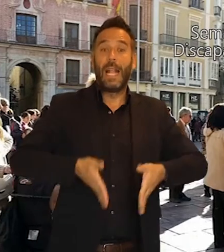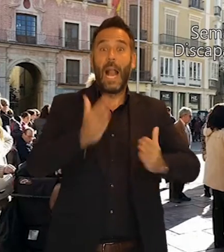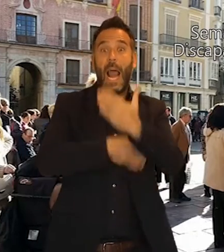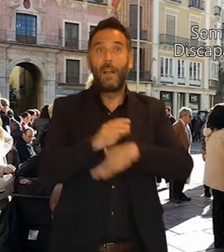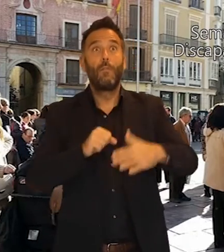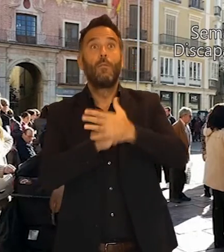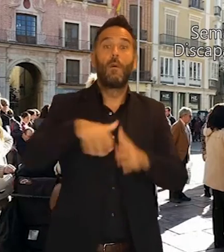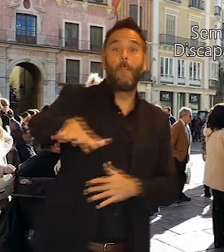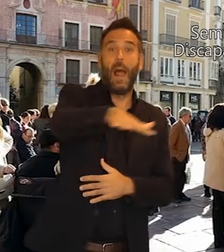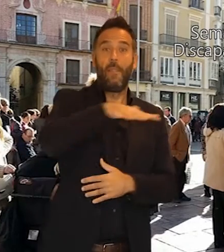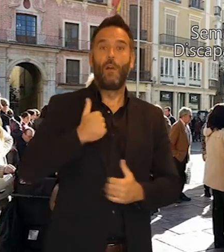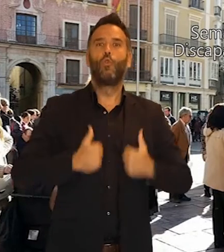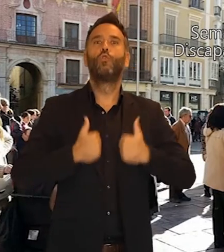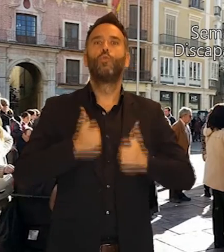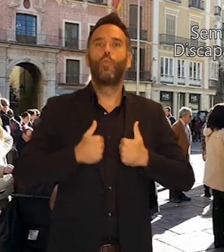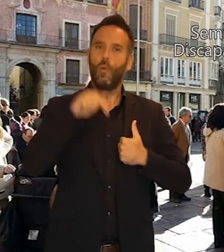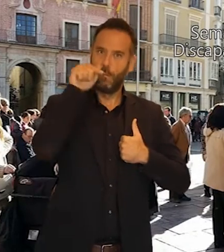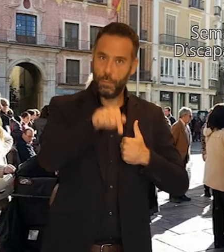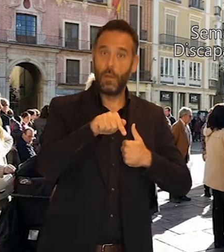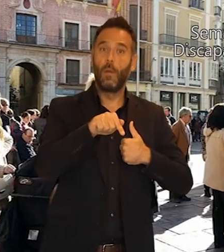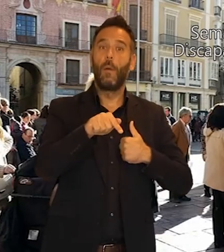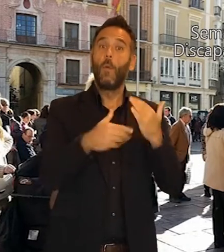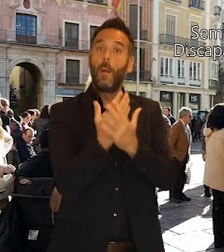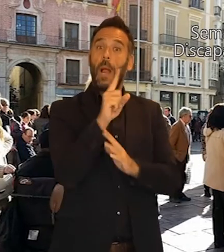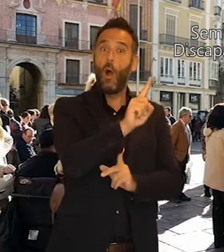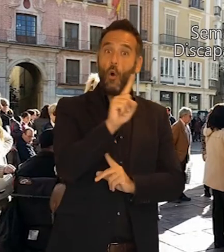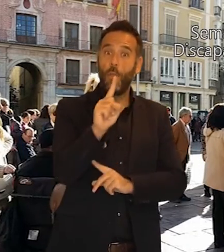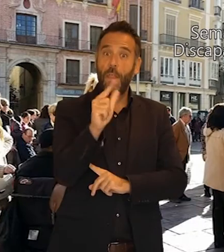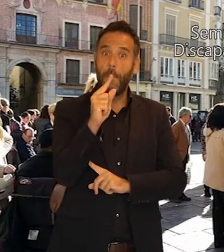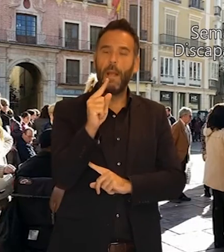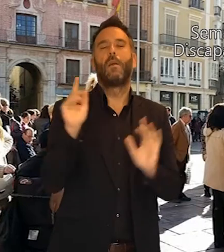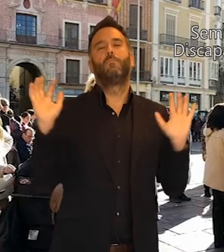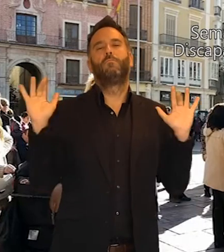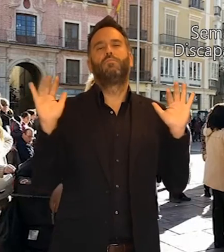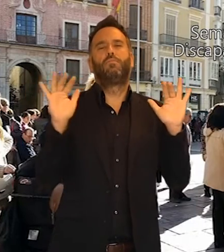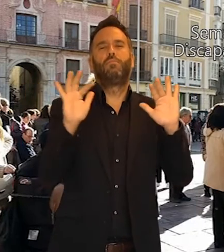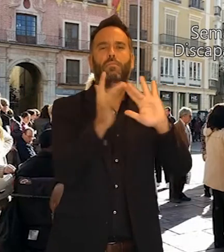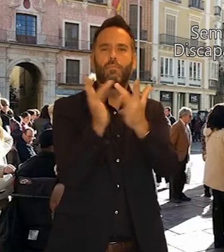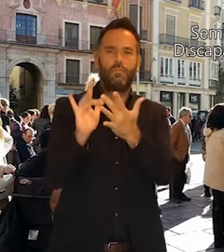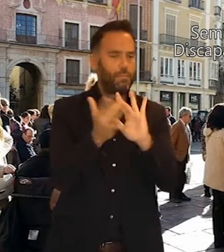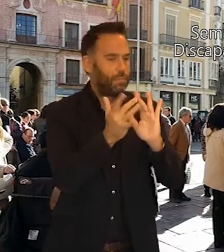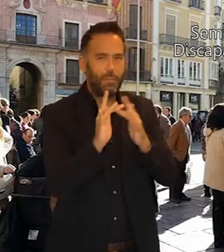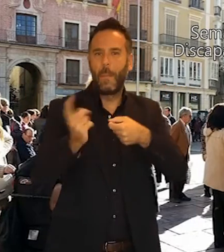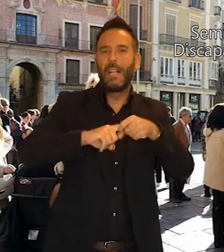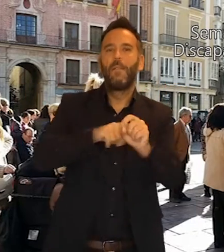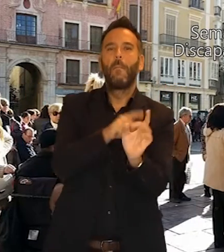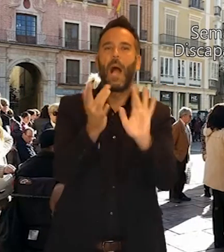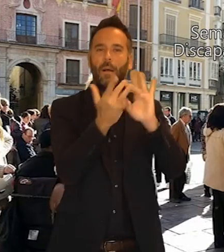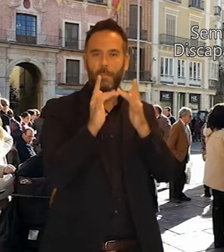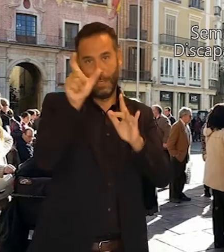se llevarán a cabo diversas actividades. Los actos serán en la Plaza de la Constitución. A